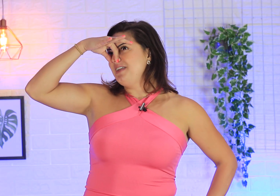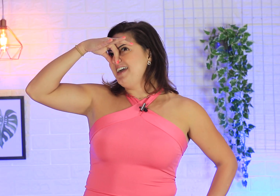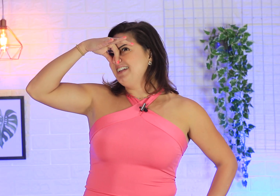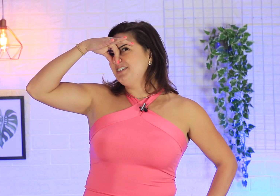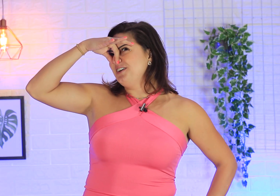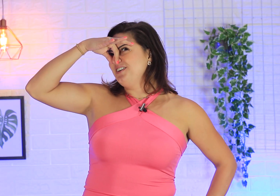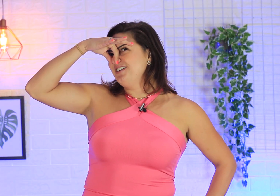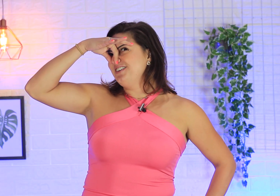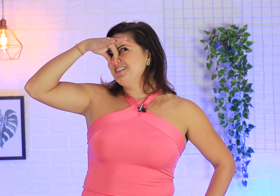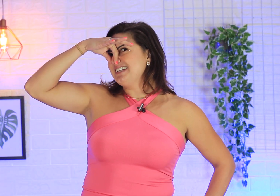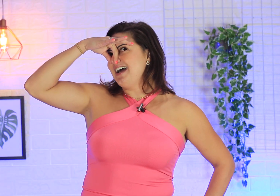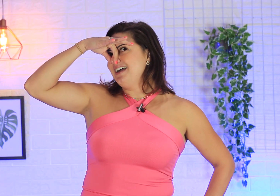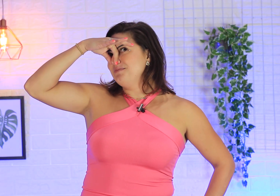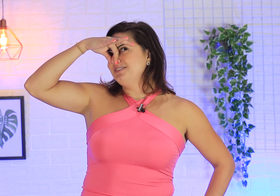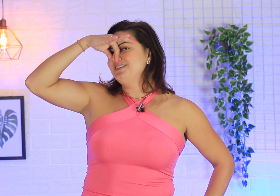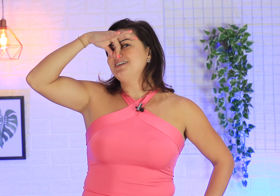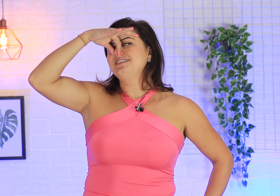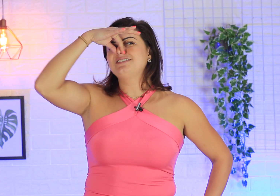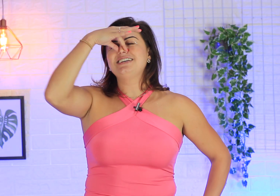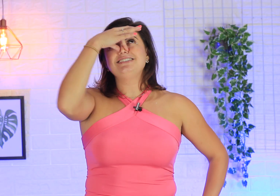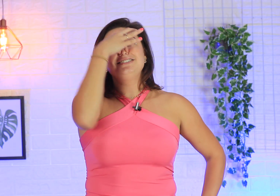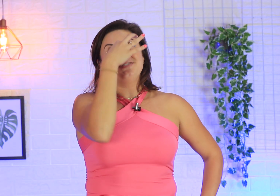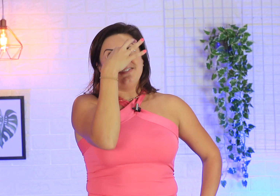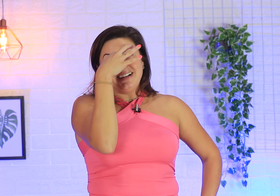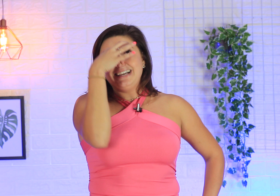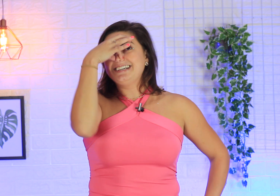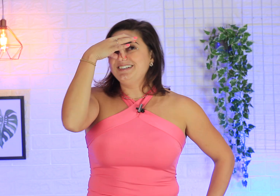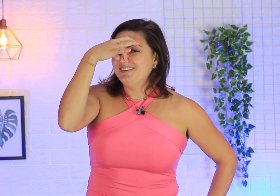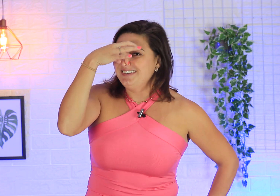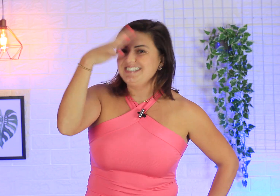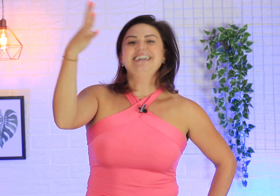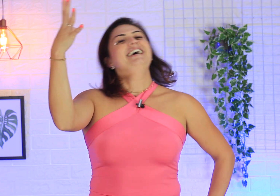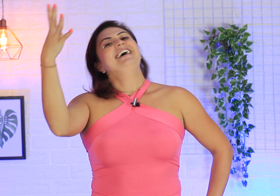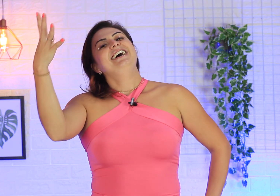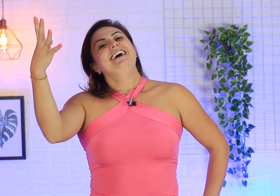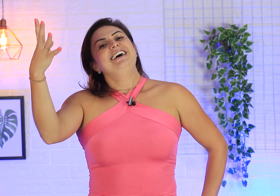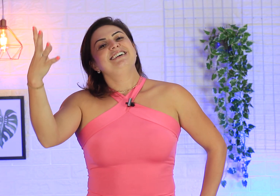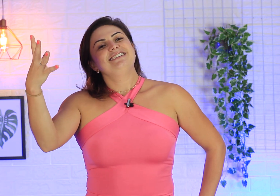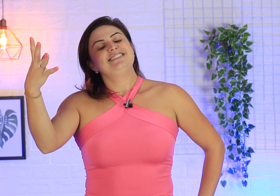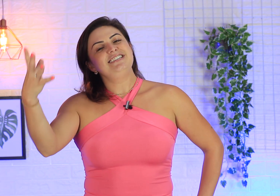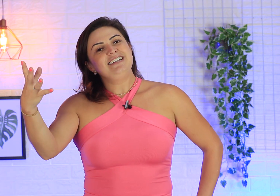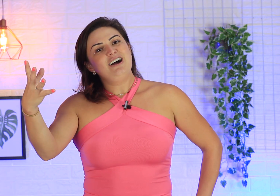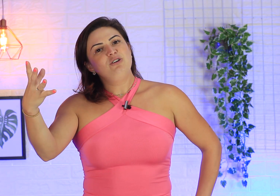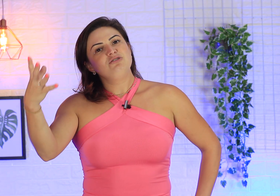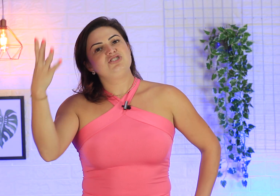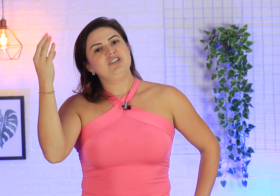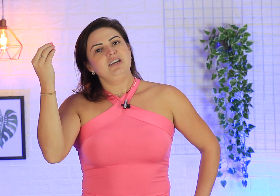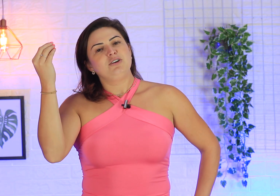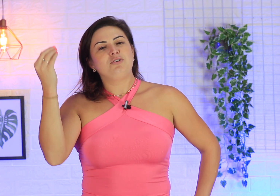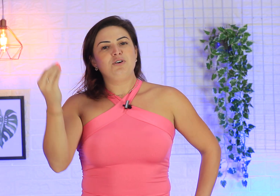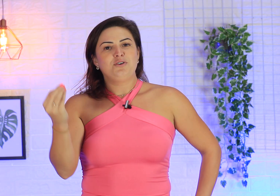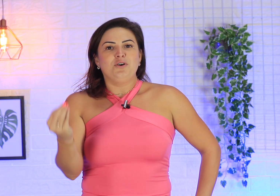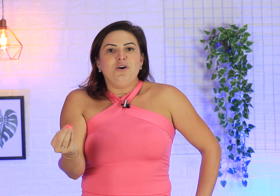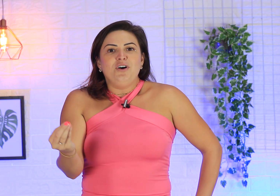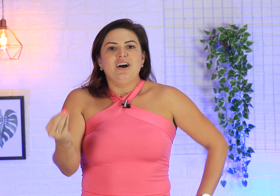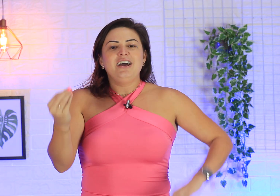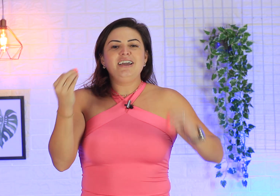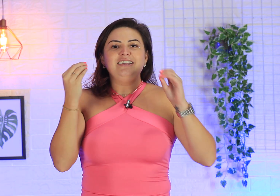Oi, libretos! Ai, meu Deus, olha o que a gente vai falar aqui hoje. Sinal de cocô em